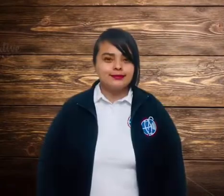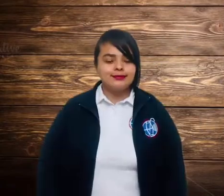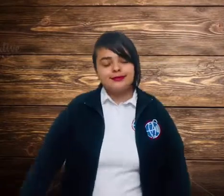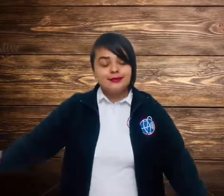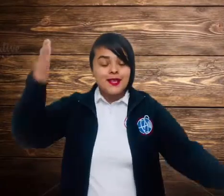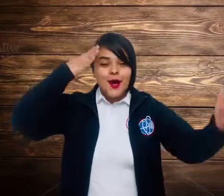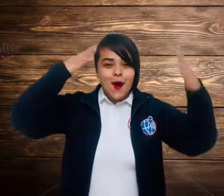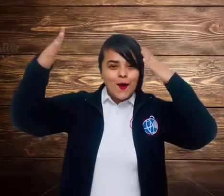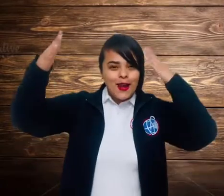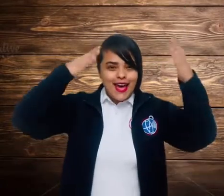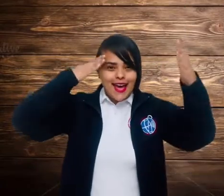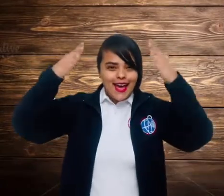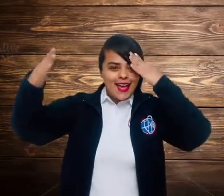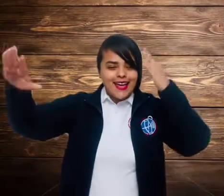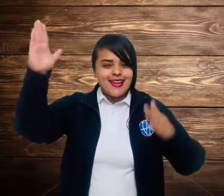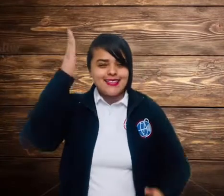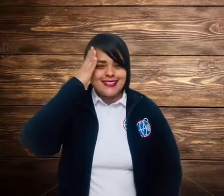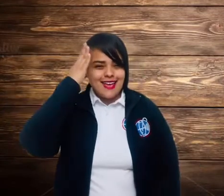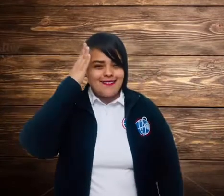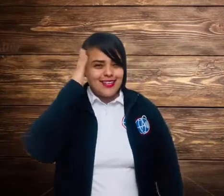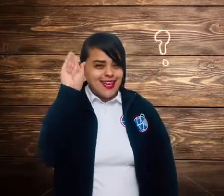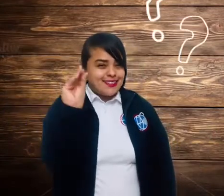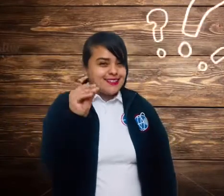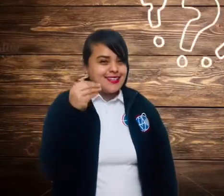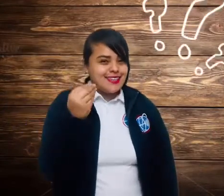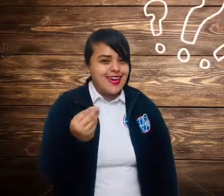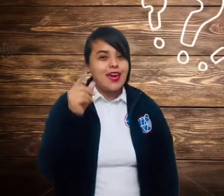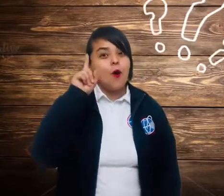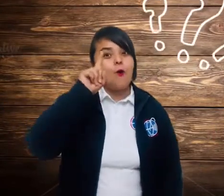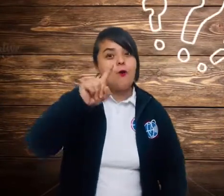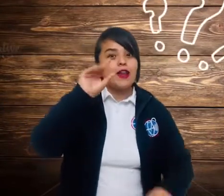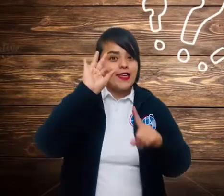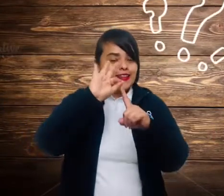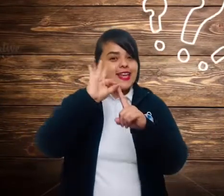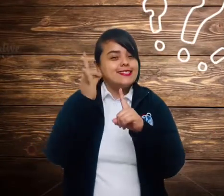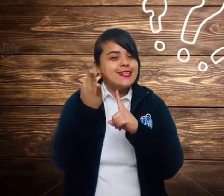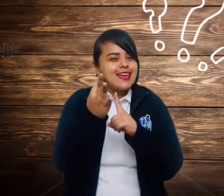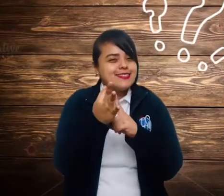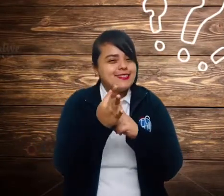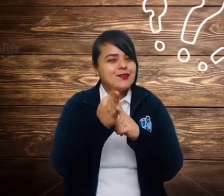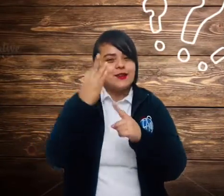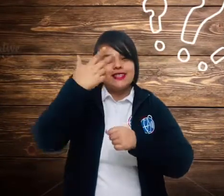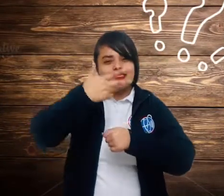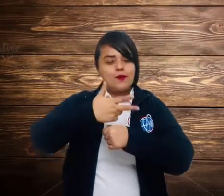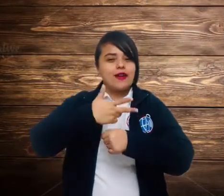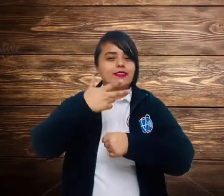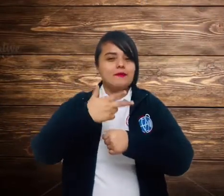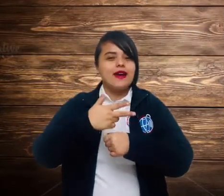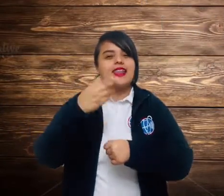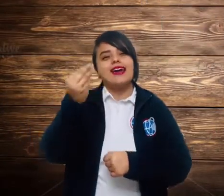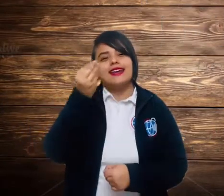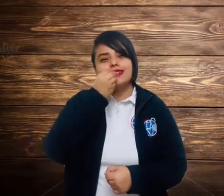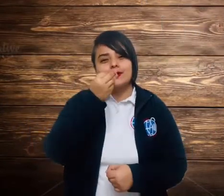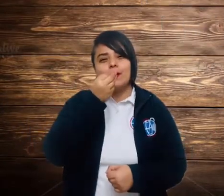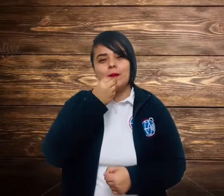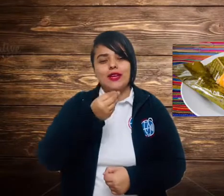Hola, ¿sabías que una de las tradiciones de Guatemala es comer